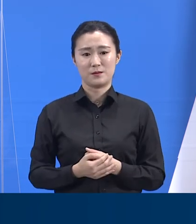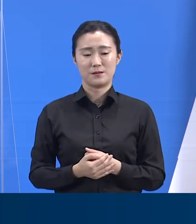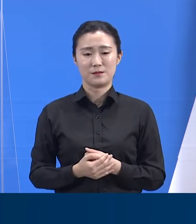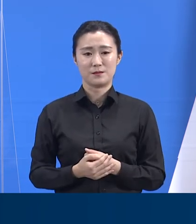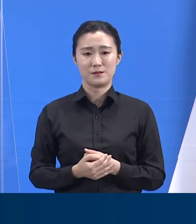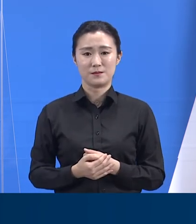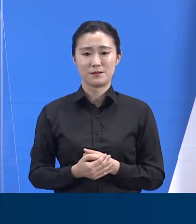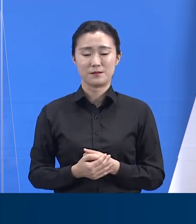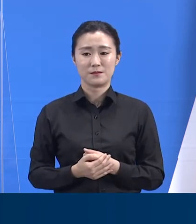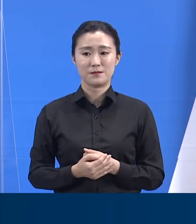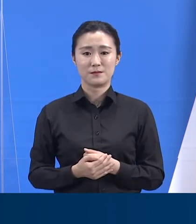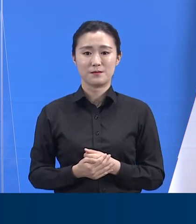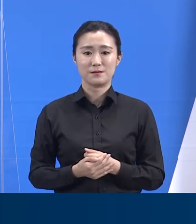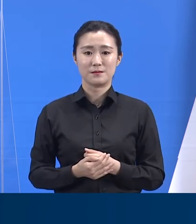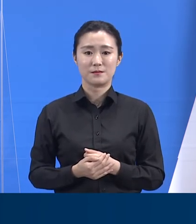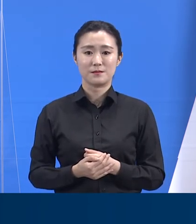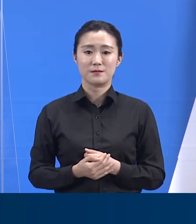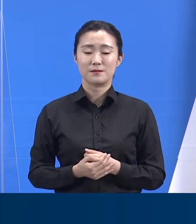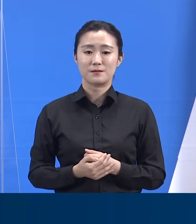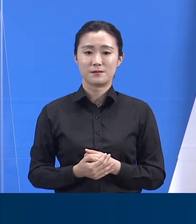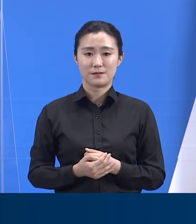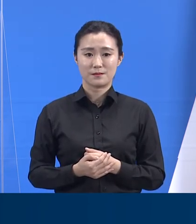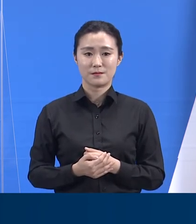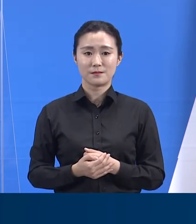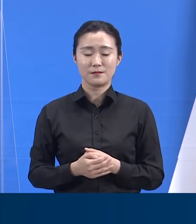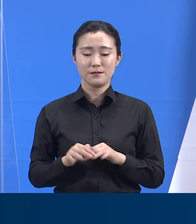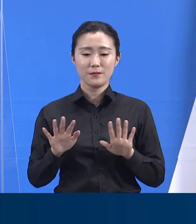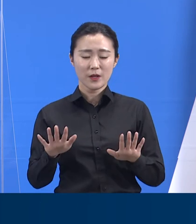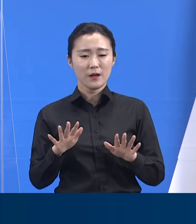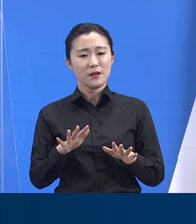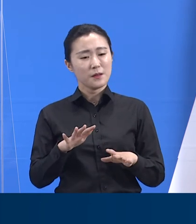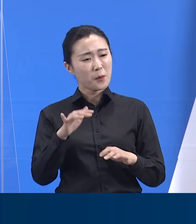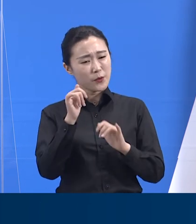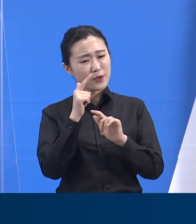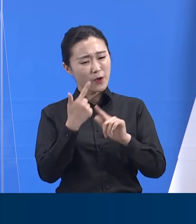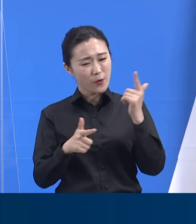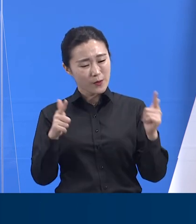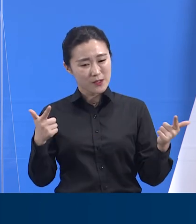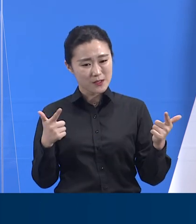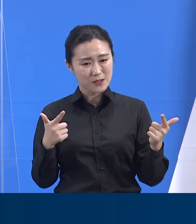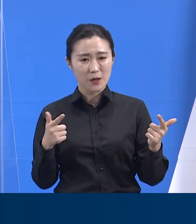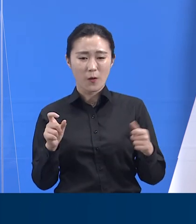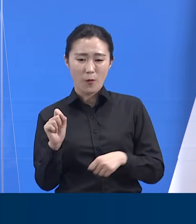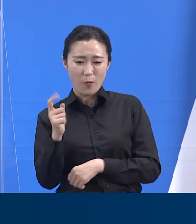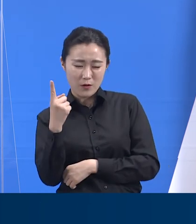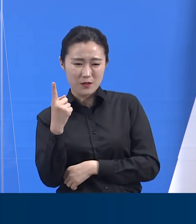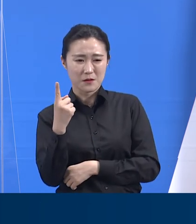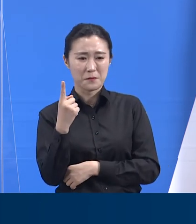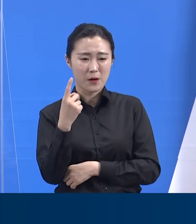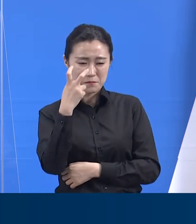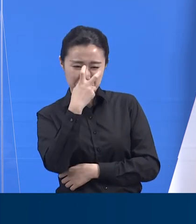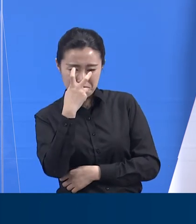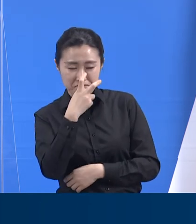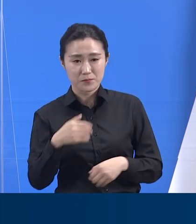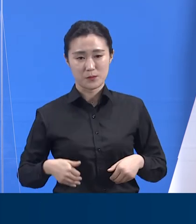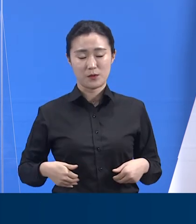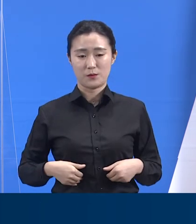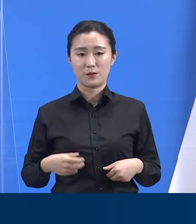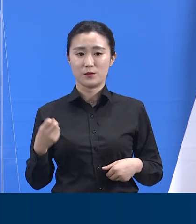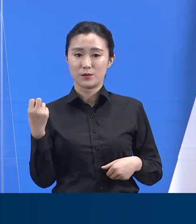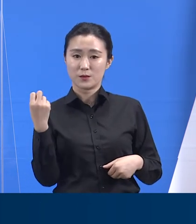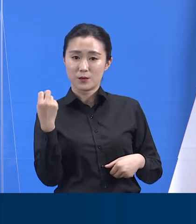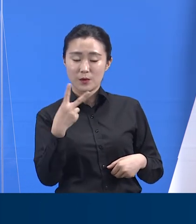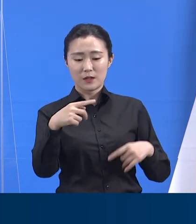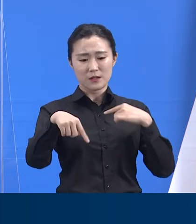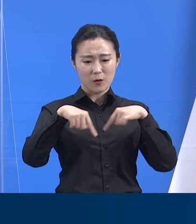회복과정을 계획하기 위해서는 이렇듯 여러 요인을 두루 고려해야 하고 정책은 정밀하게 설계되어야 하며